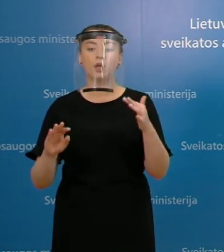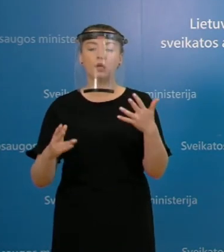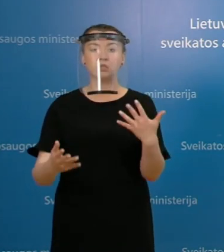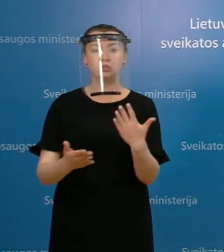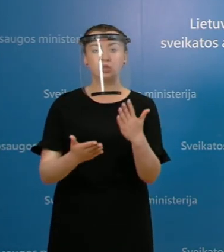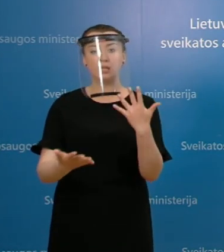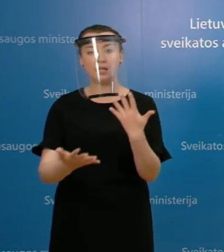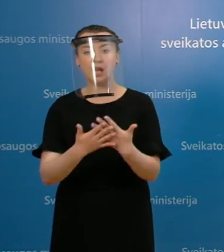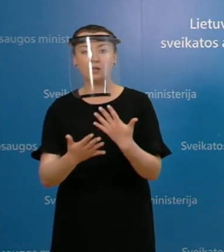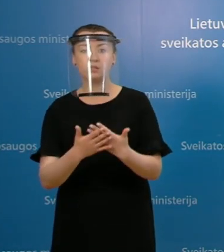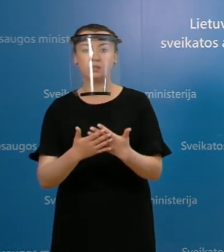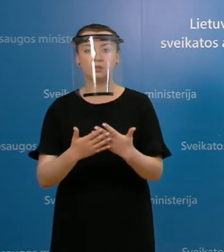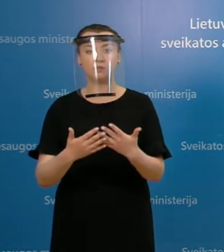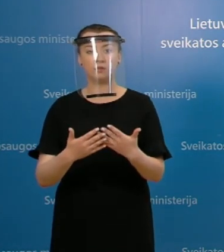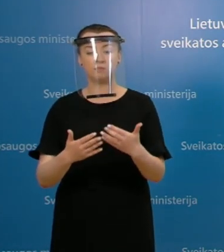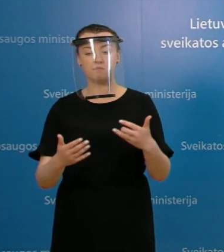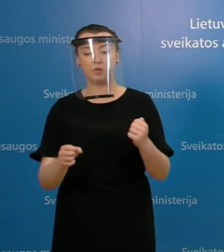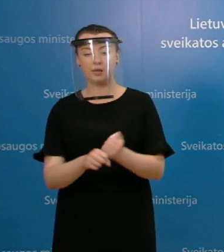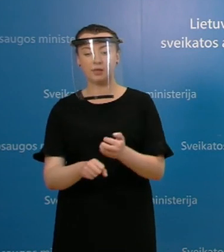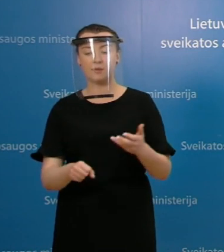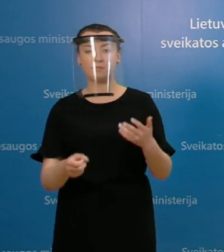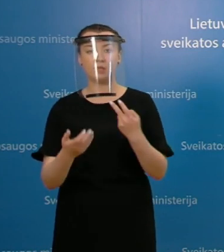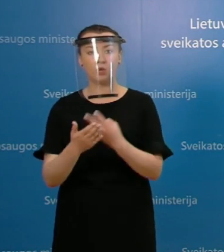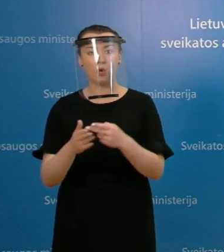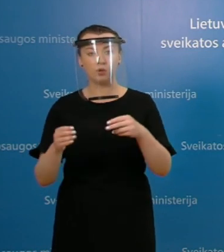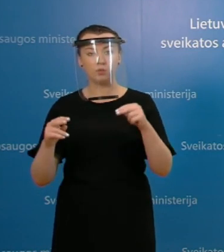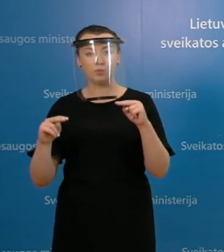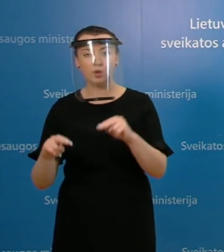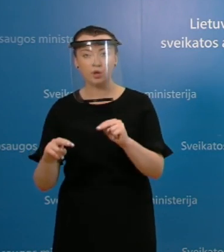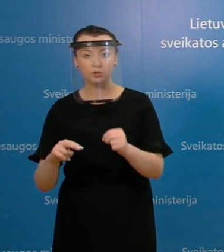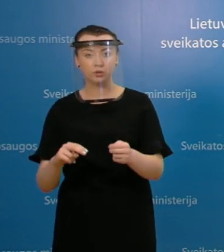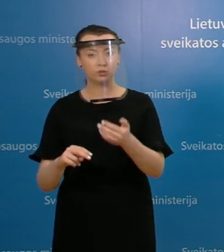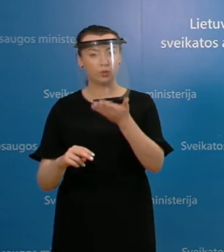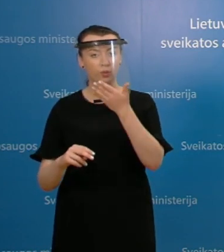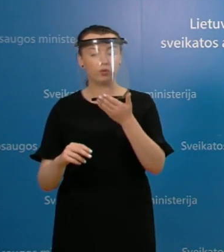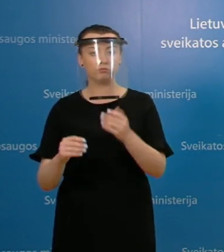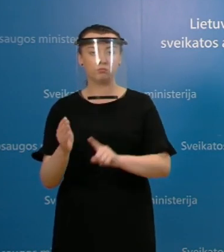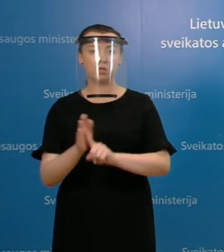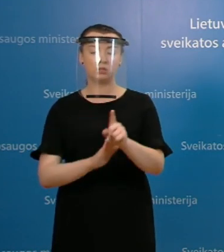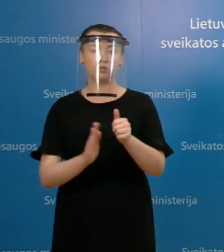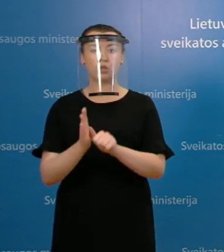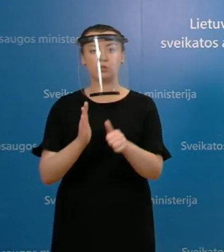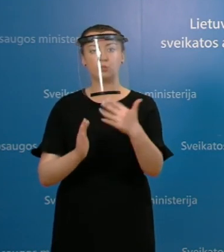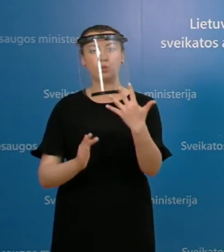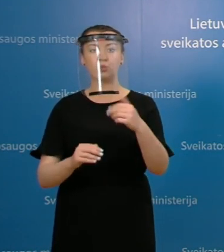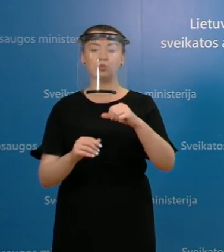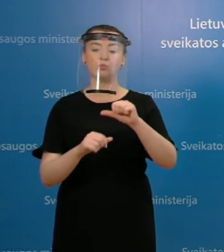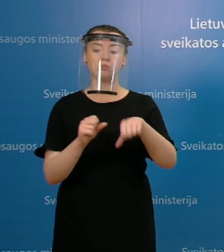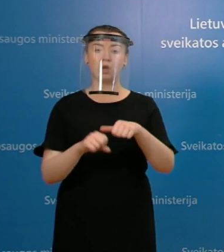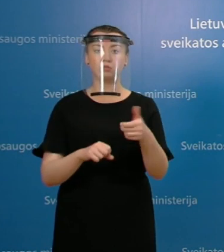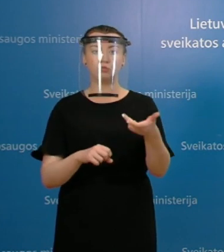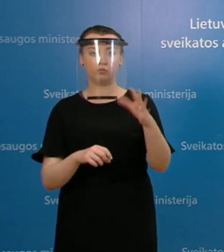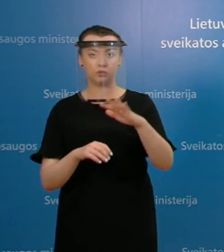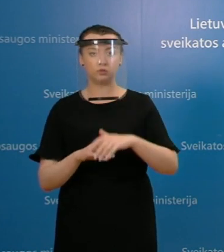prireikia pagalbos būtent ligonį, prasideda maždaug nuo 65 metų. Ir